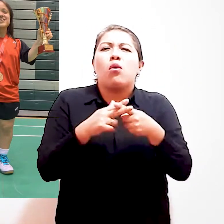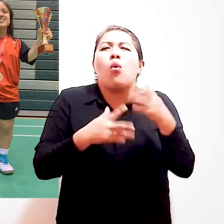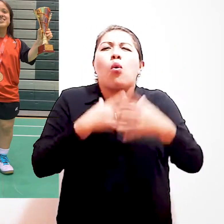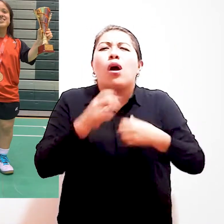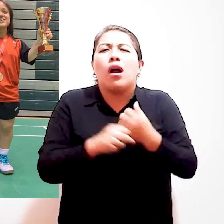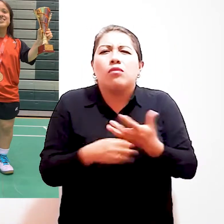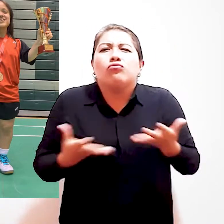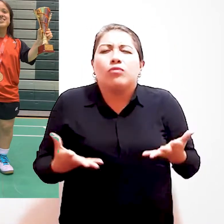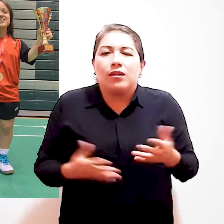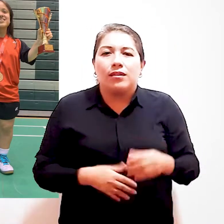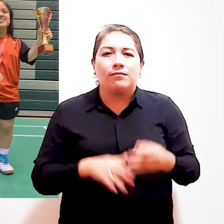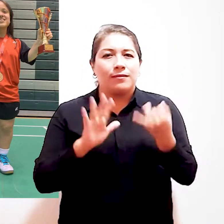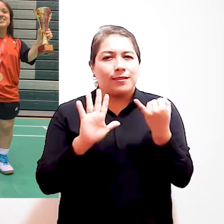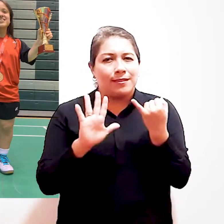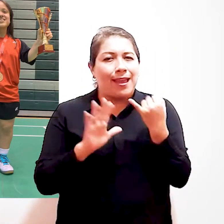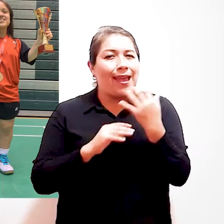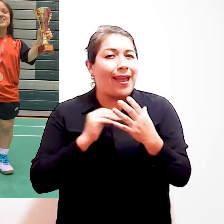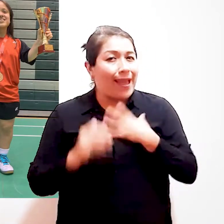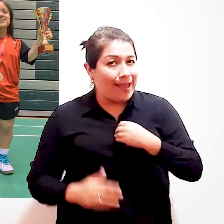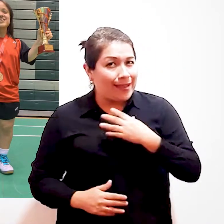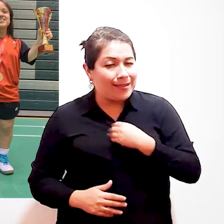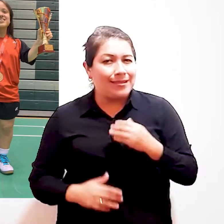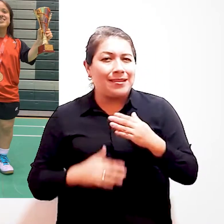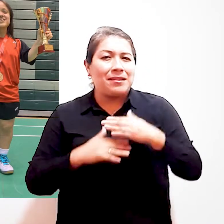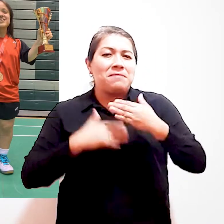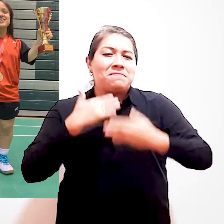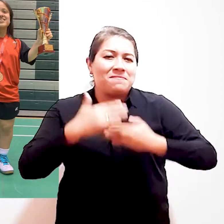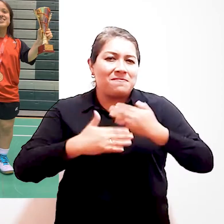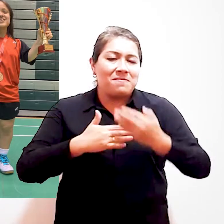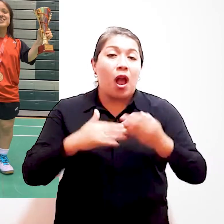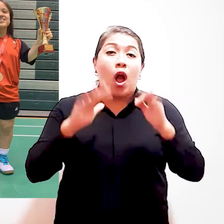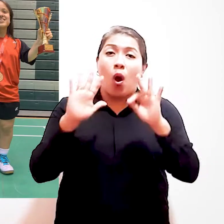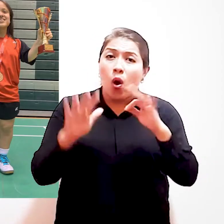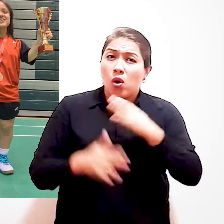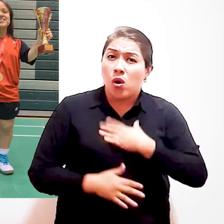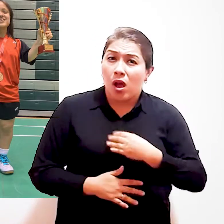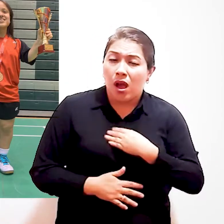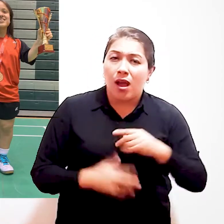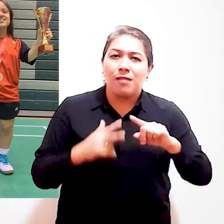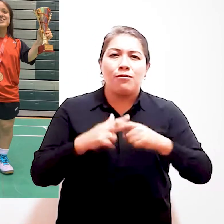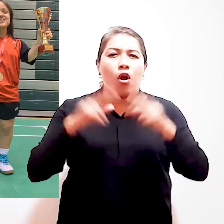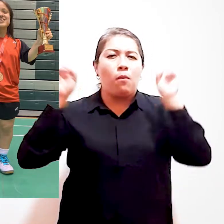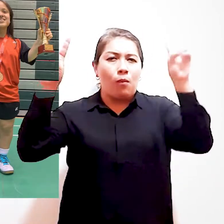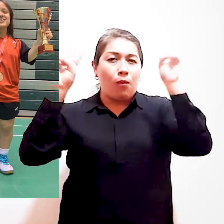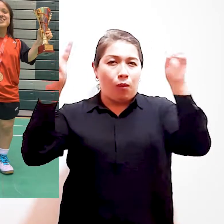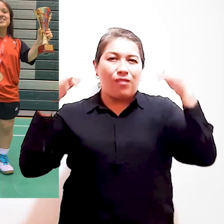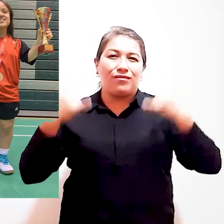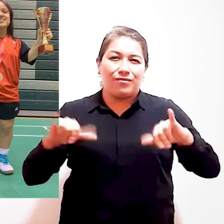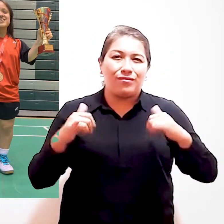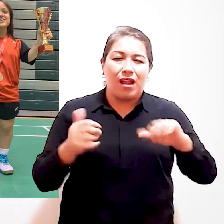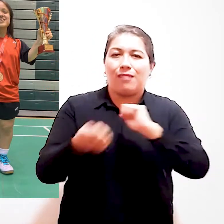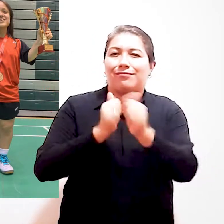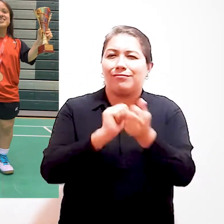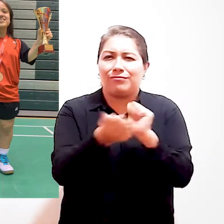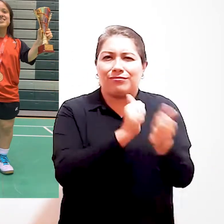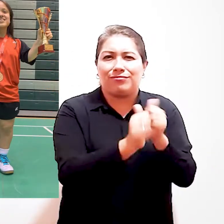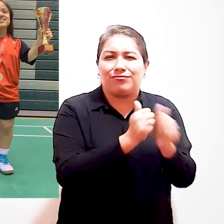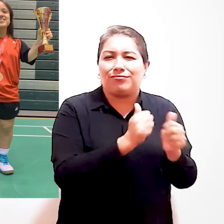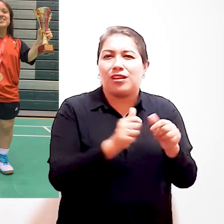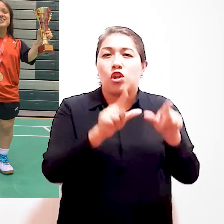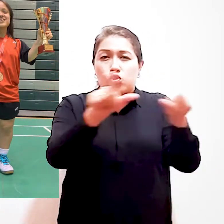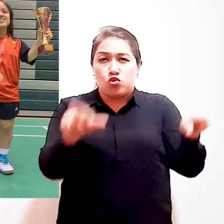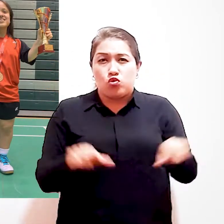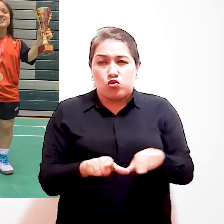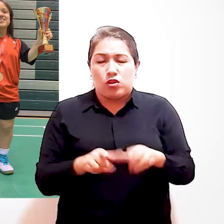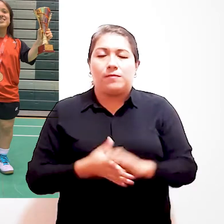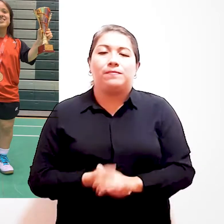deporte desde los 6 años practicando el fútbol A los 8 años empezó con volei Logrando participar en torneos y